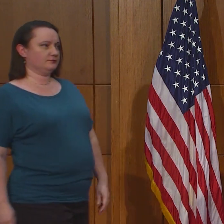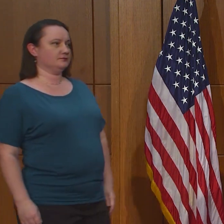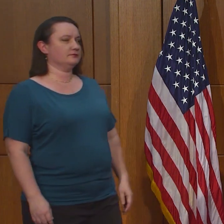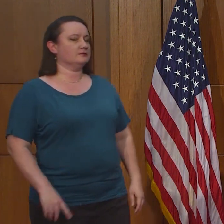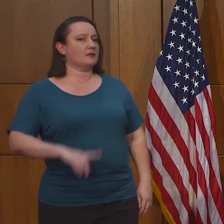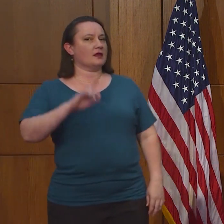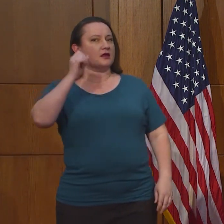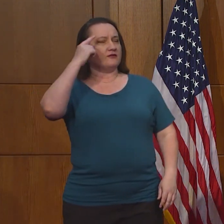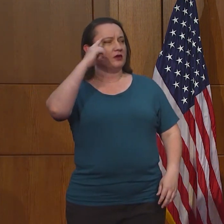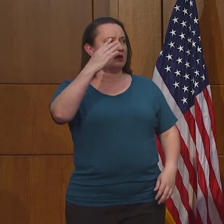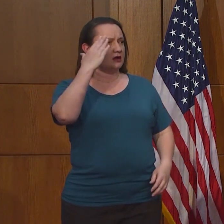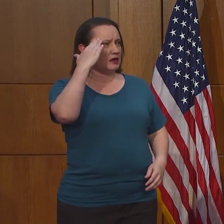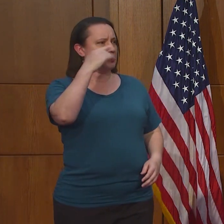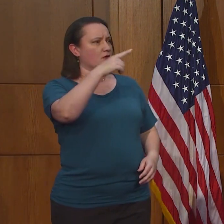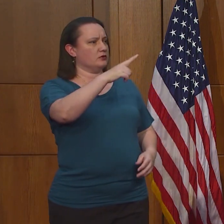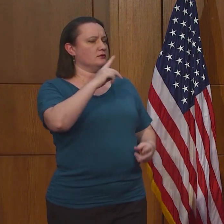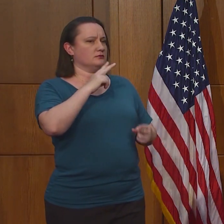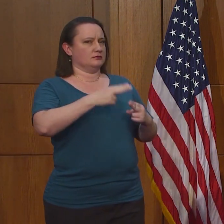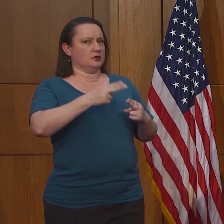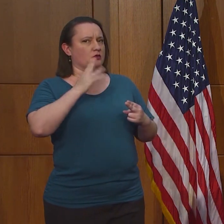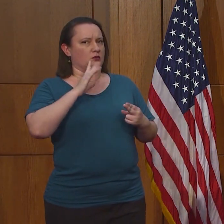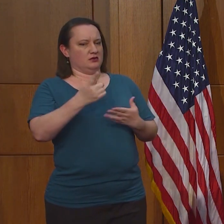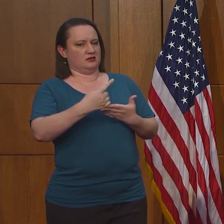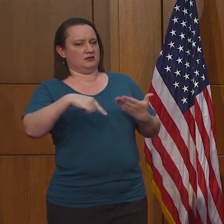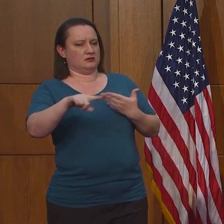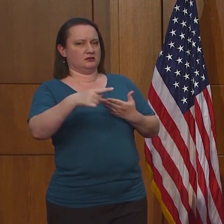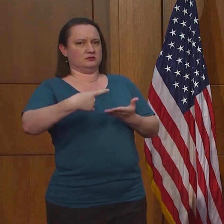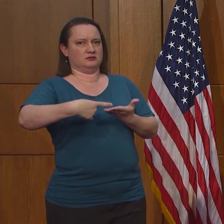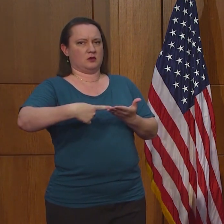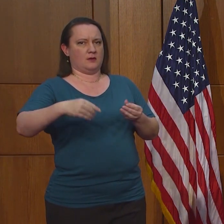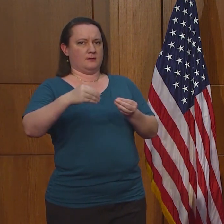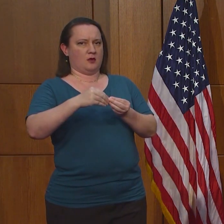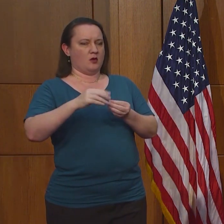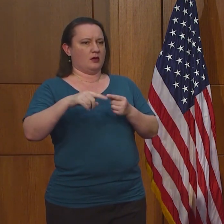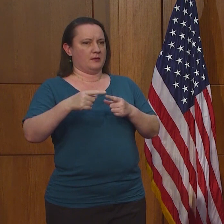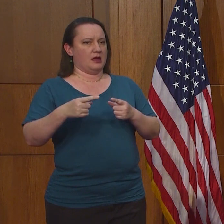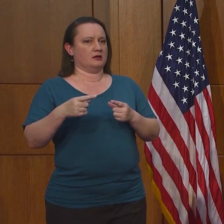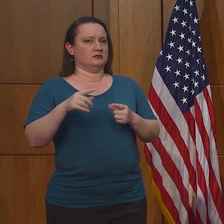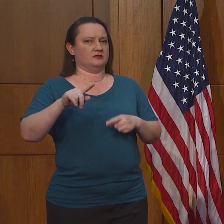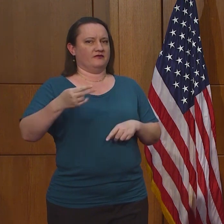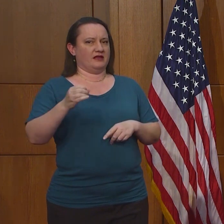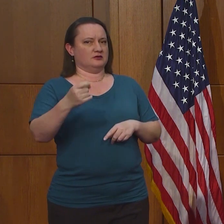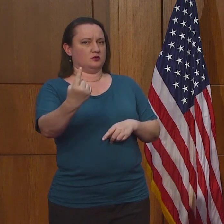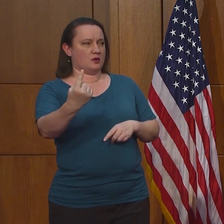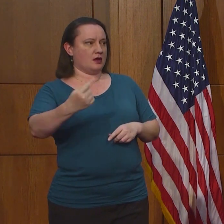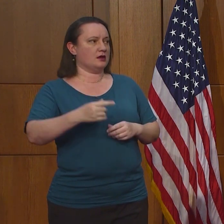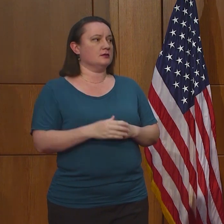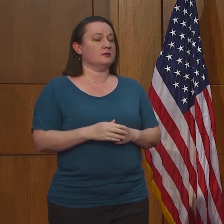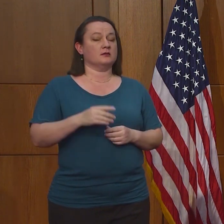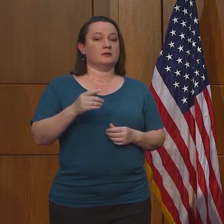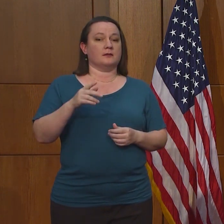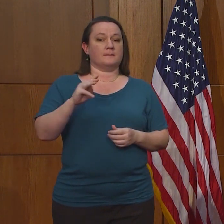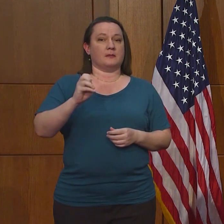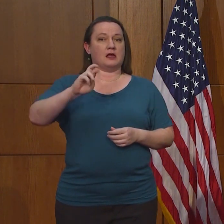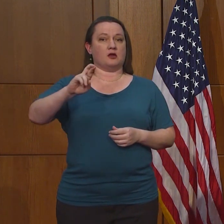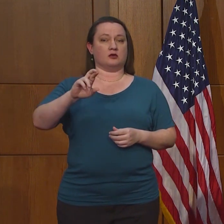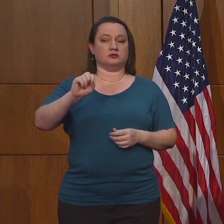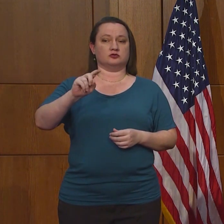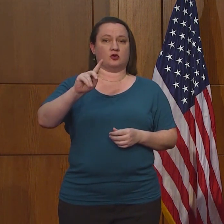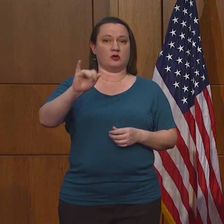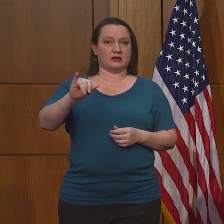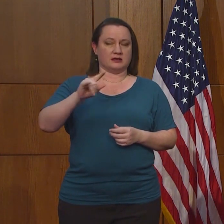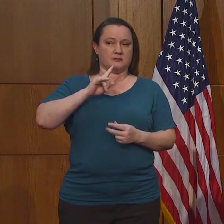Ahora, las personas van a formularle preguntas al gobernador. El gobernador está escuchando la